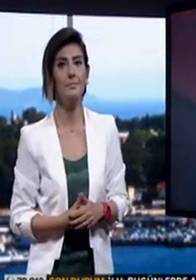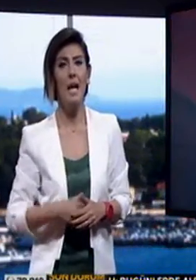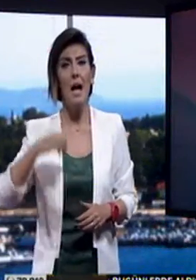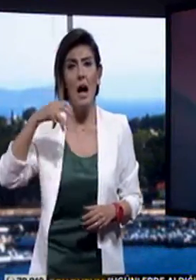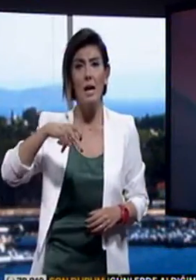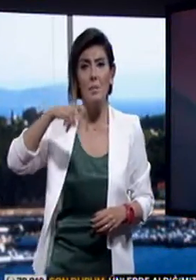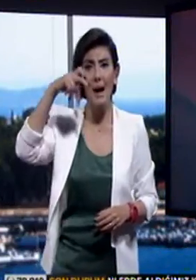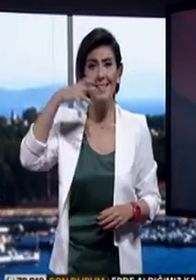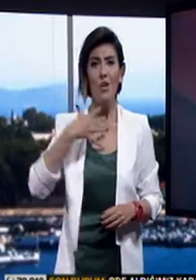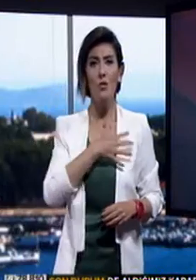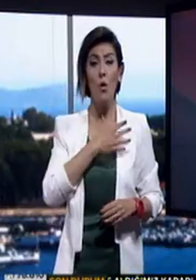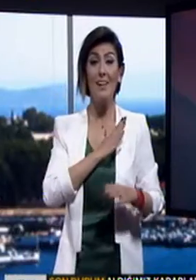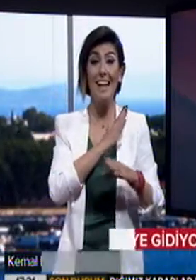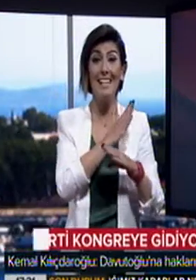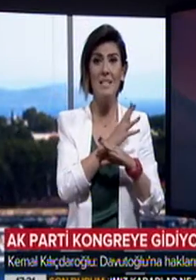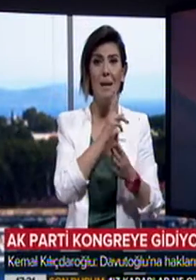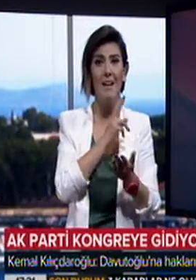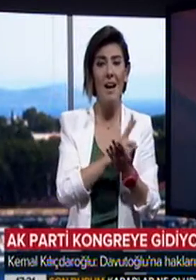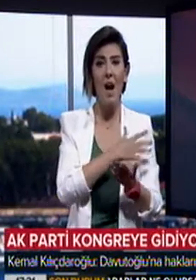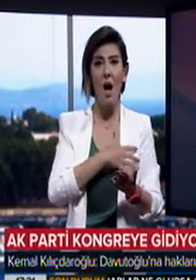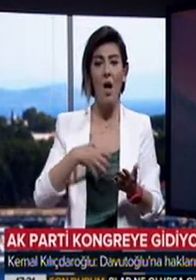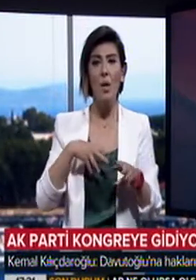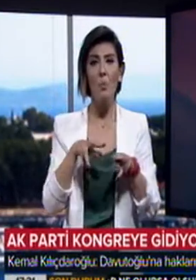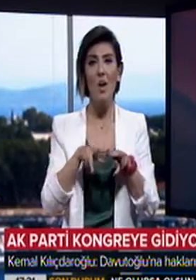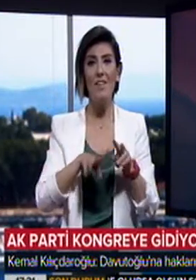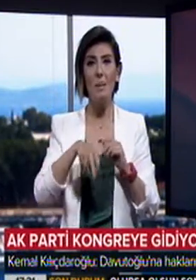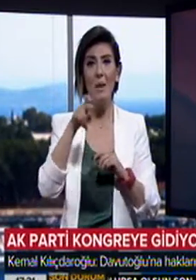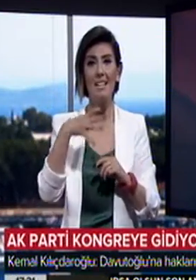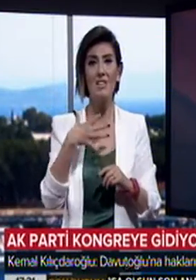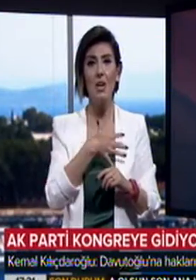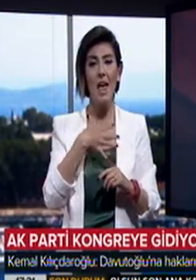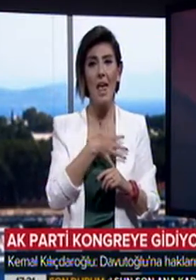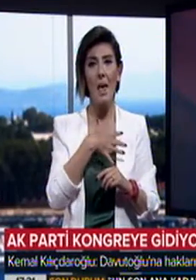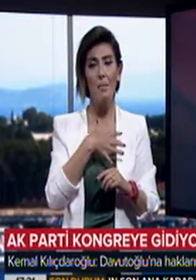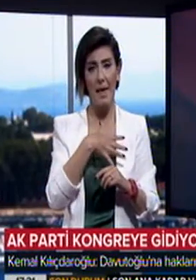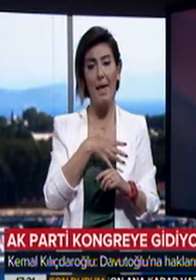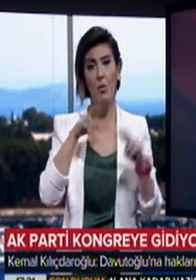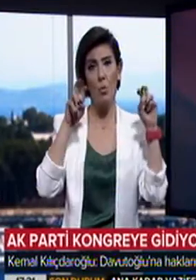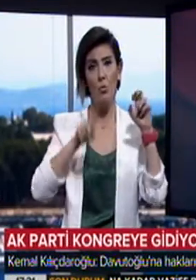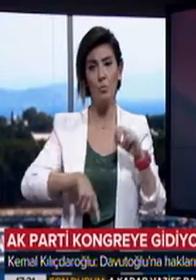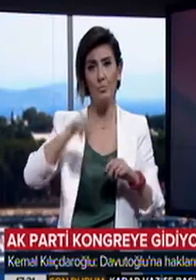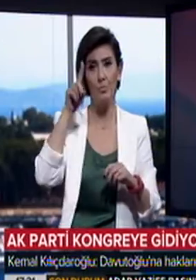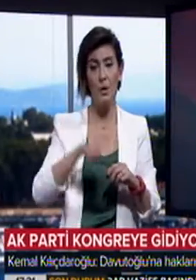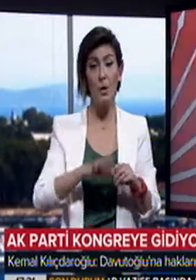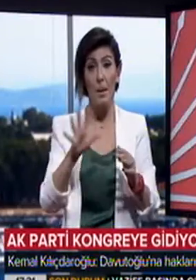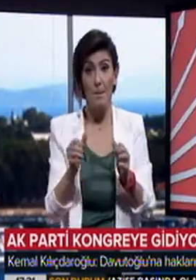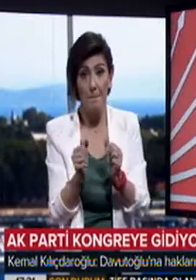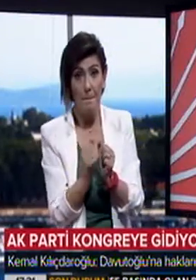AK Parti'nin kongreye gitme kararı ana muhalefet partisi CHP'nin de gündemindeydi.